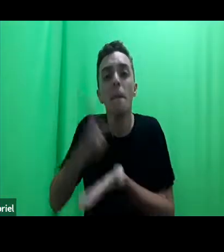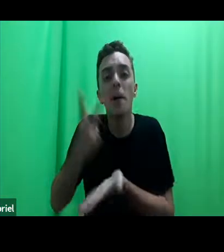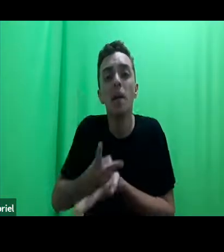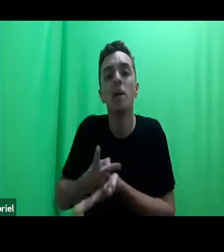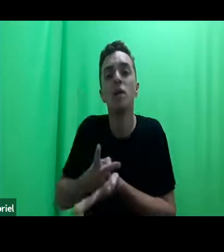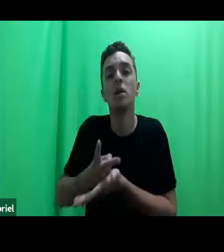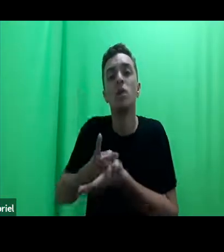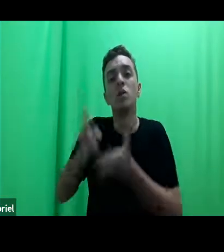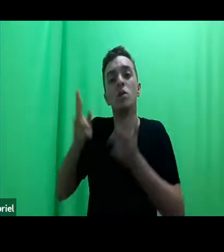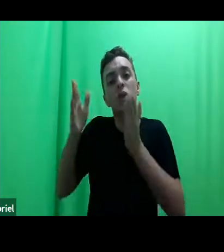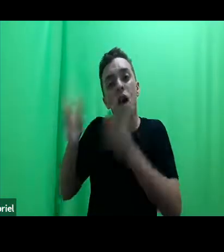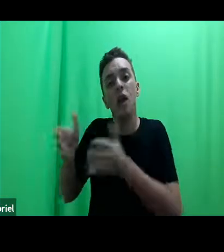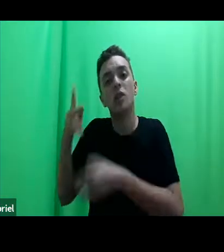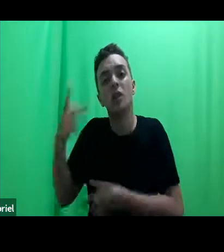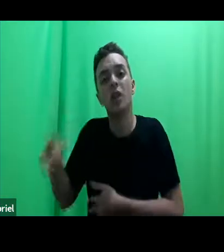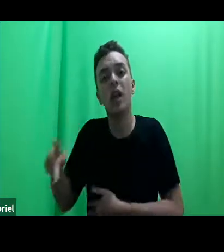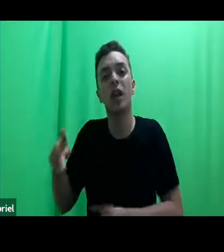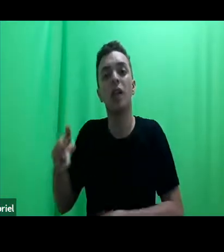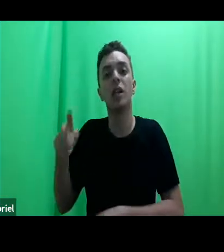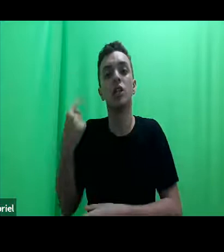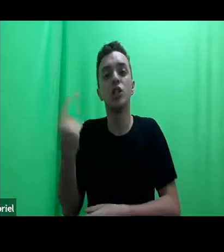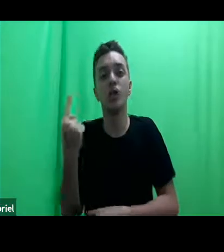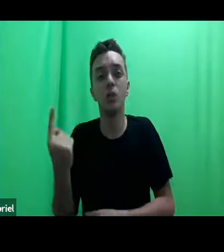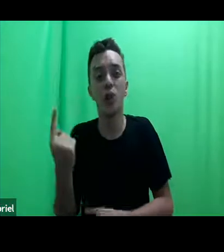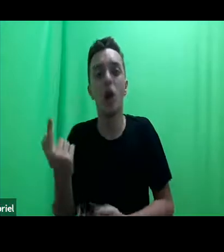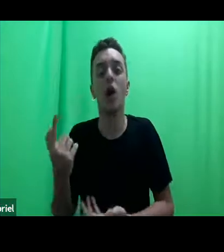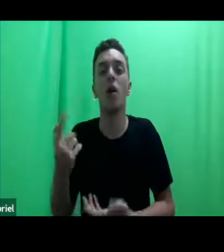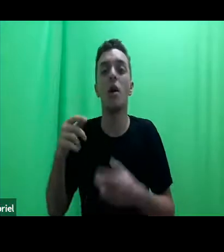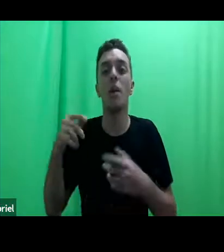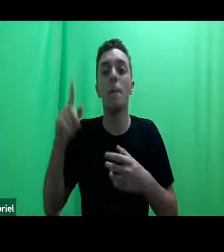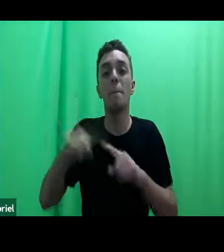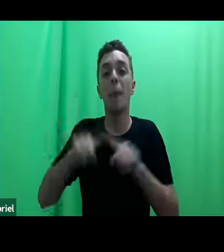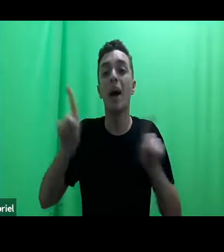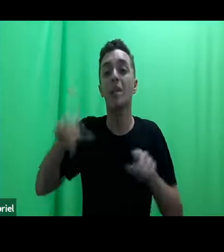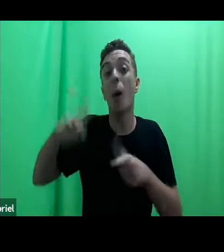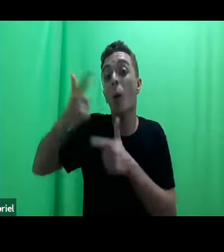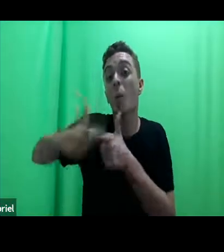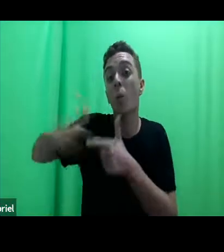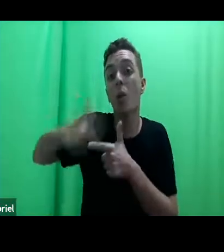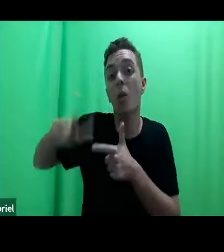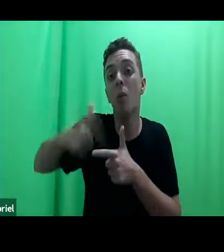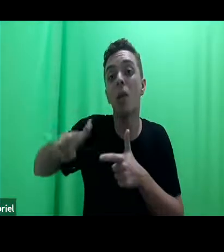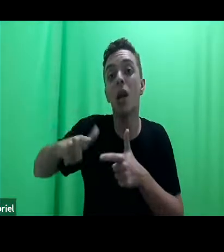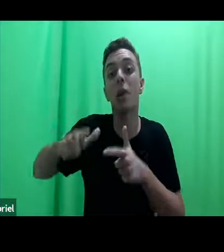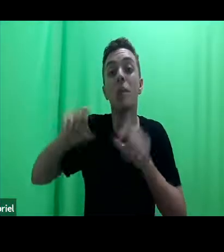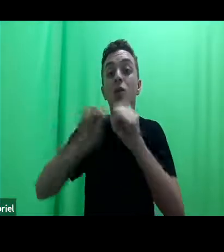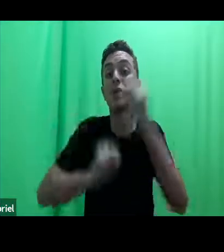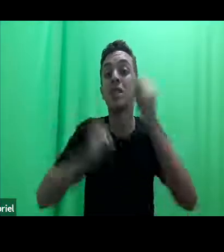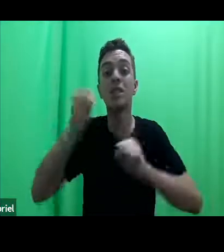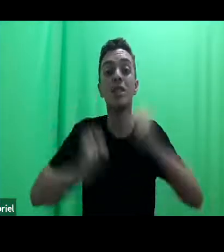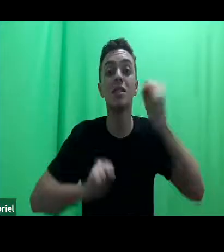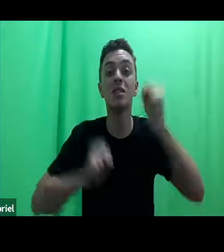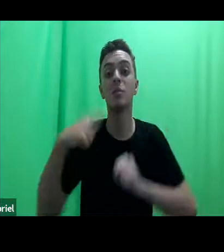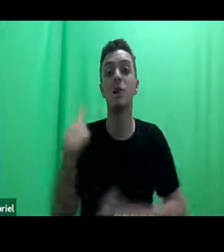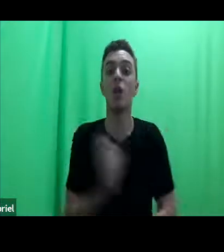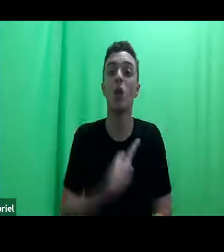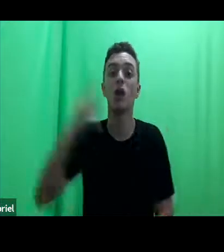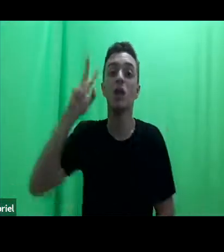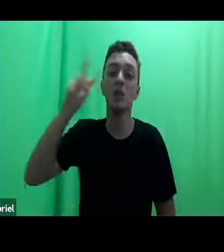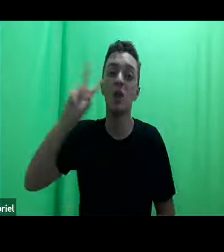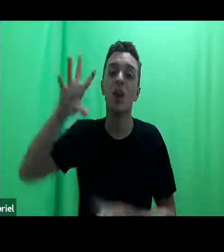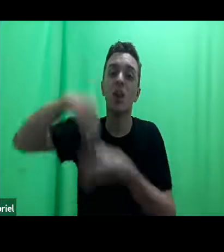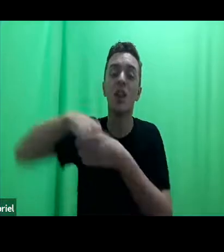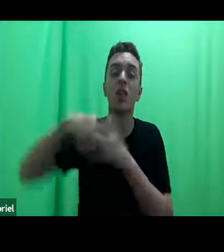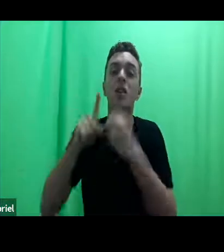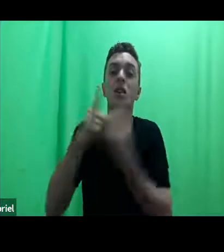de uma violência interindividual como esta, se trata de um problema sistêmico, estrutural. Então, por isso que é